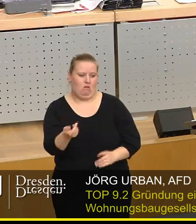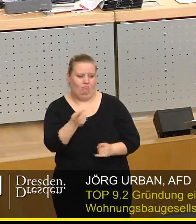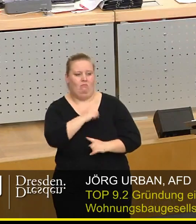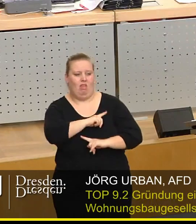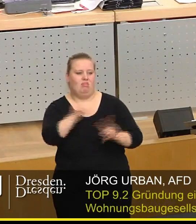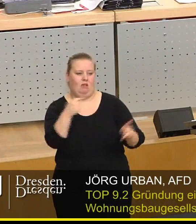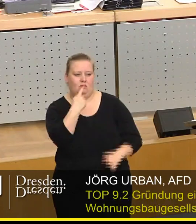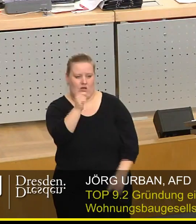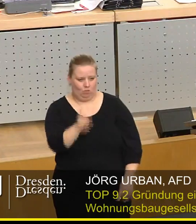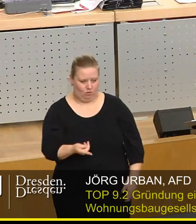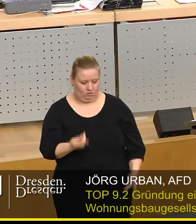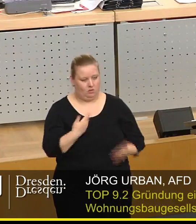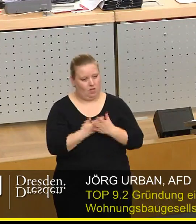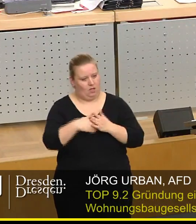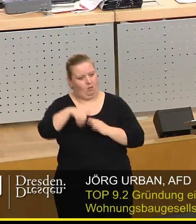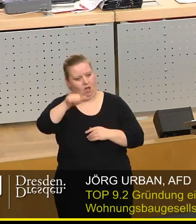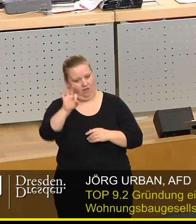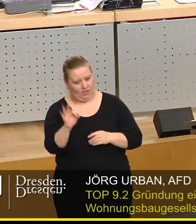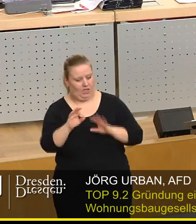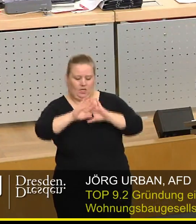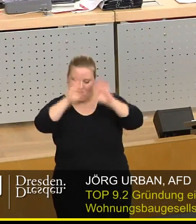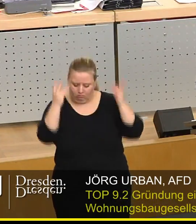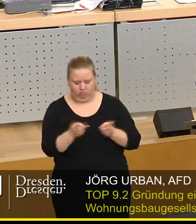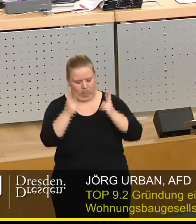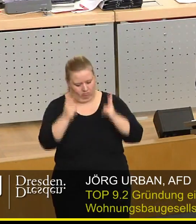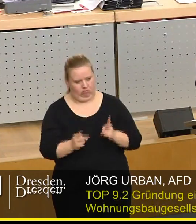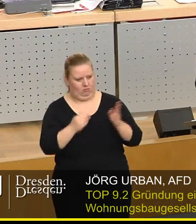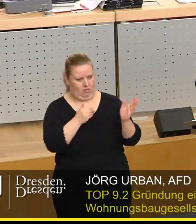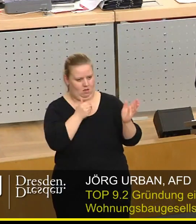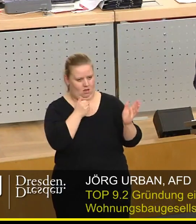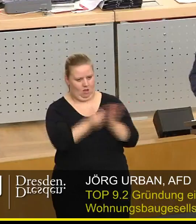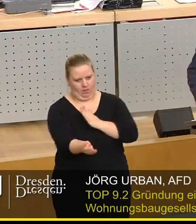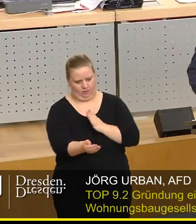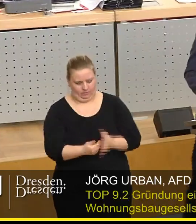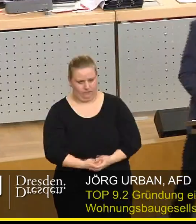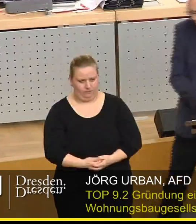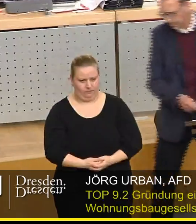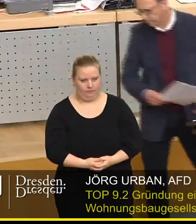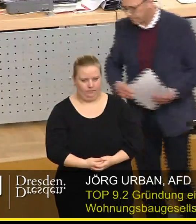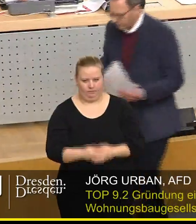sagen. Deshalb stimmt die AfD-Fraktion ganz entschieden gegen diese rot-rot-grüne Vorlage.